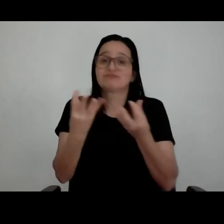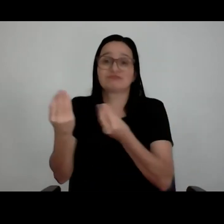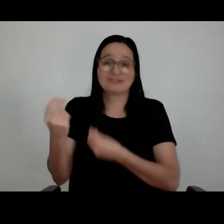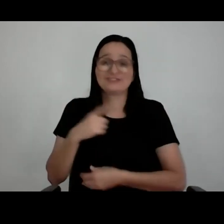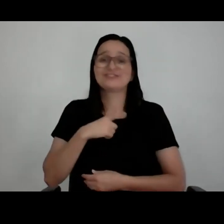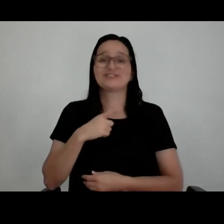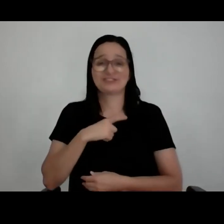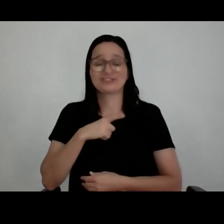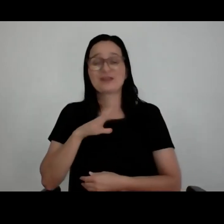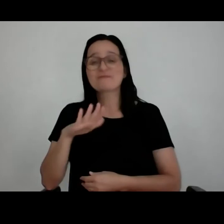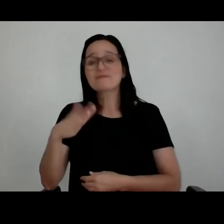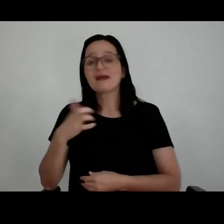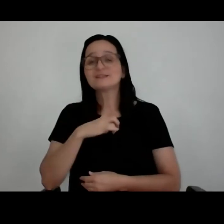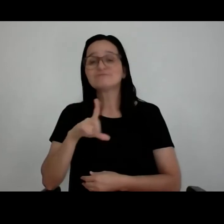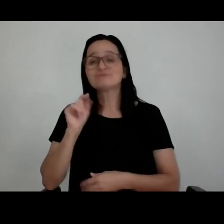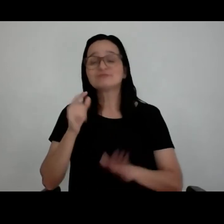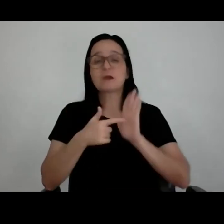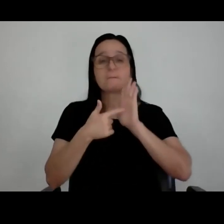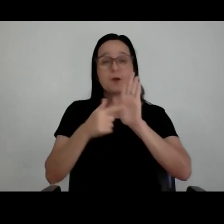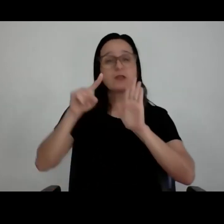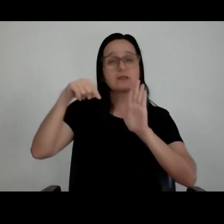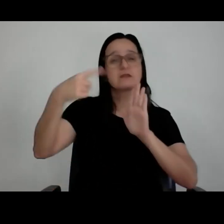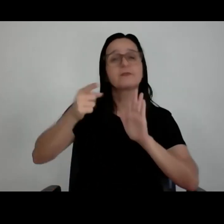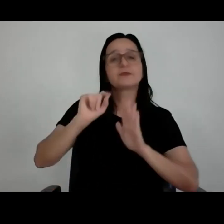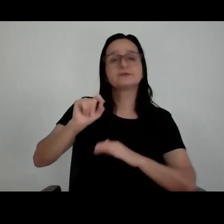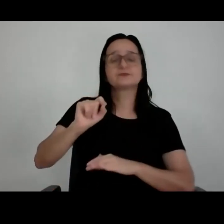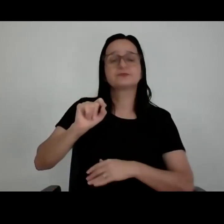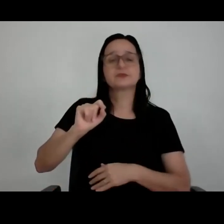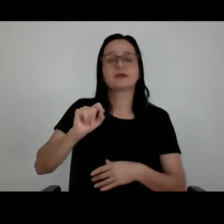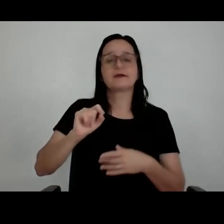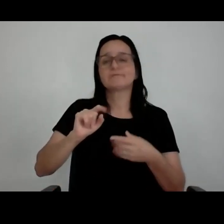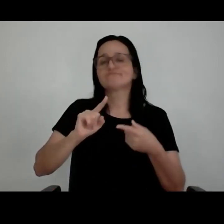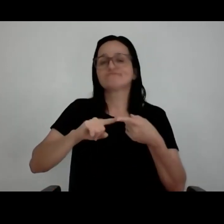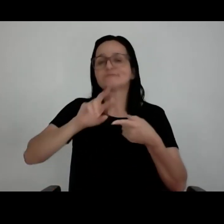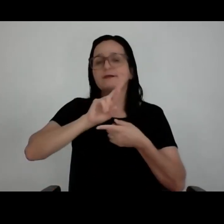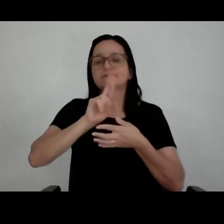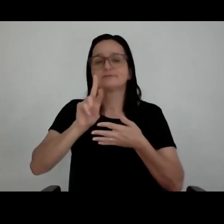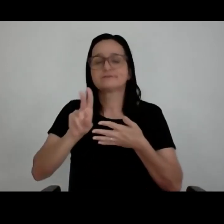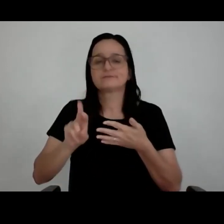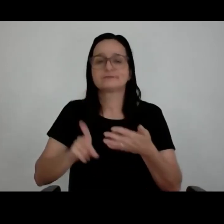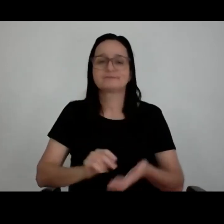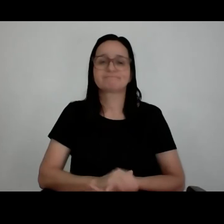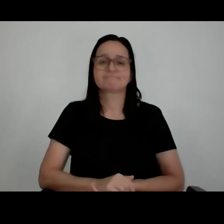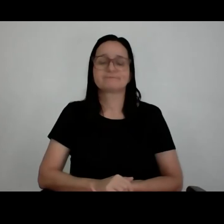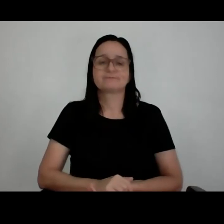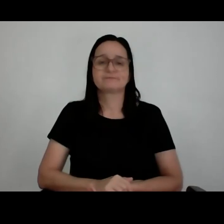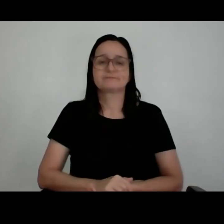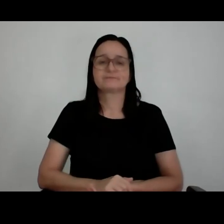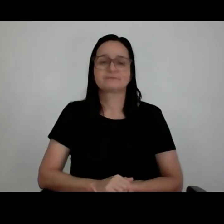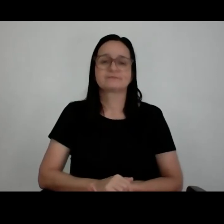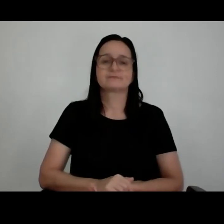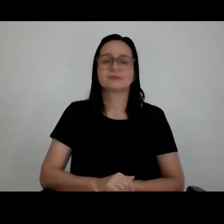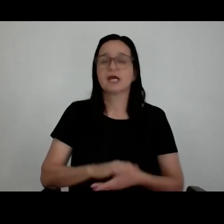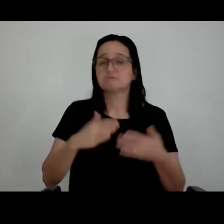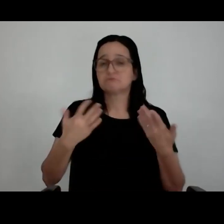A gente, inclusive, pode disponibilizar para você, Jonathan. Tem um book da Ciclo, tem... Não seria o da Folha. Tem um book da Ciclo,